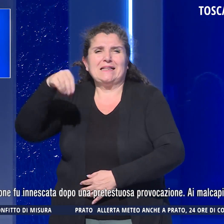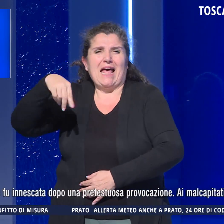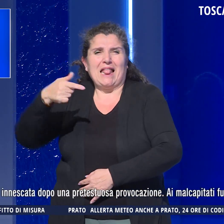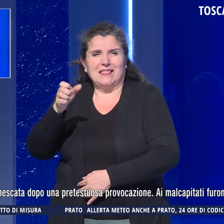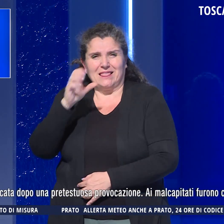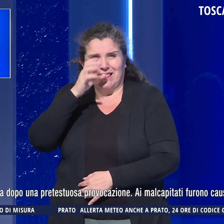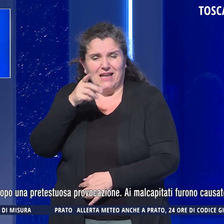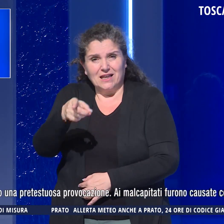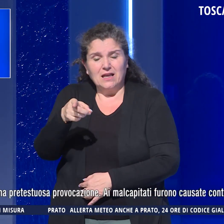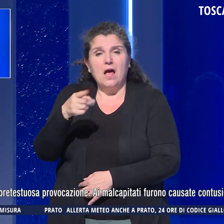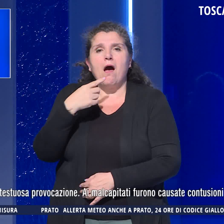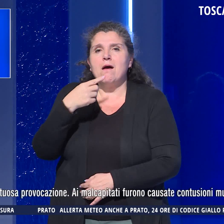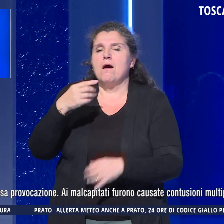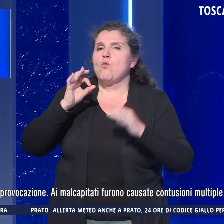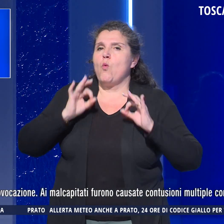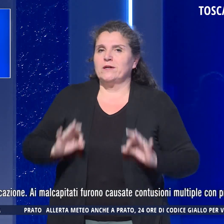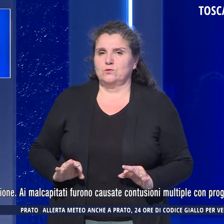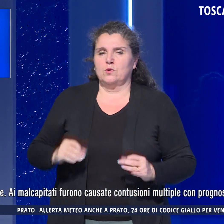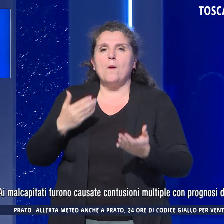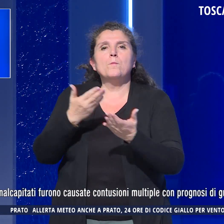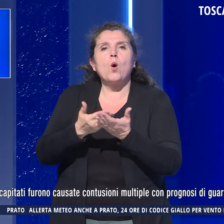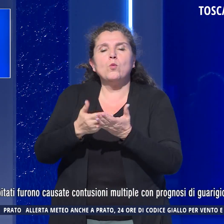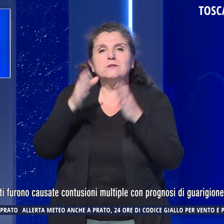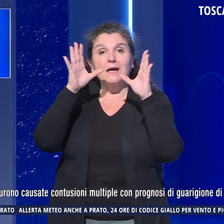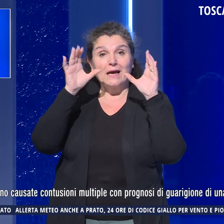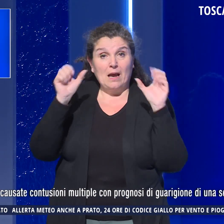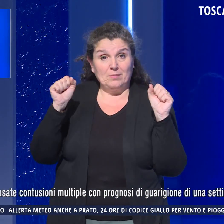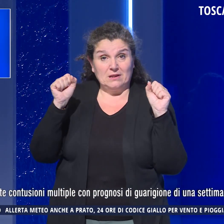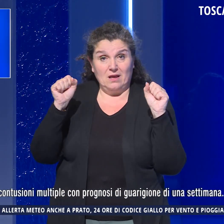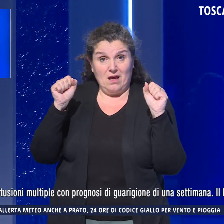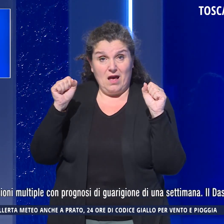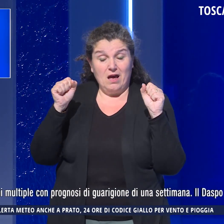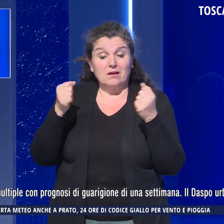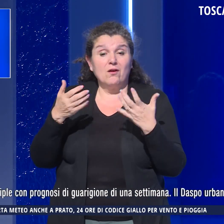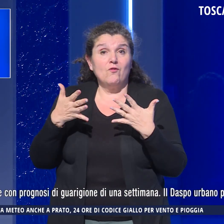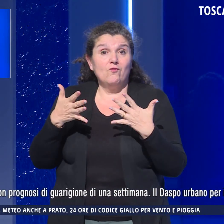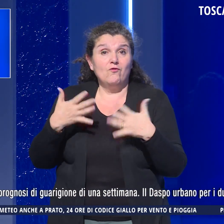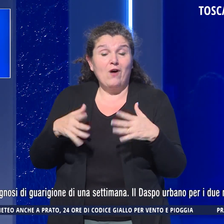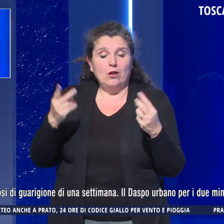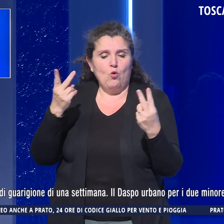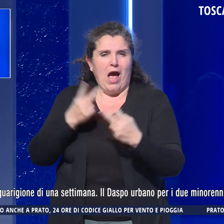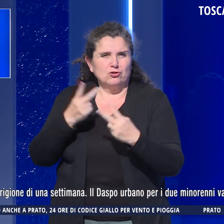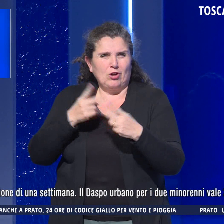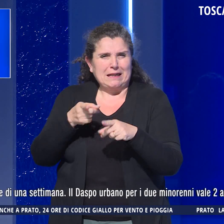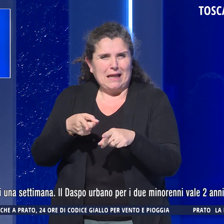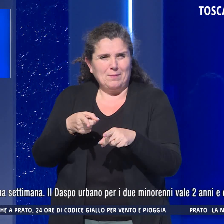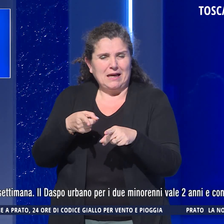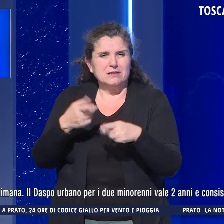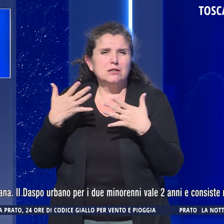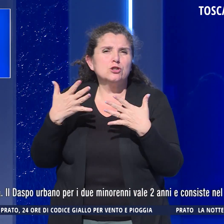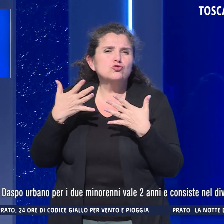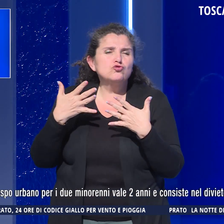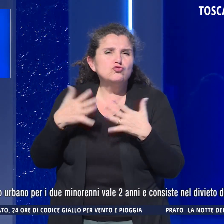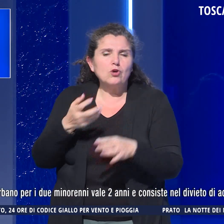Lo ha stabilito la questura su proposta dei carabinieri che hanno effettuato gli accertamenti e che avevano già